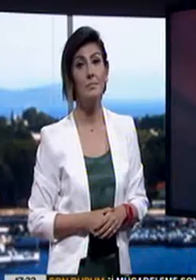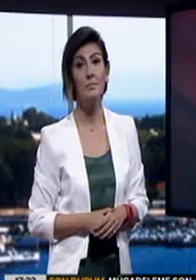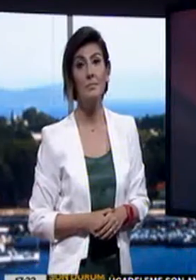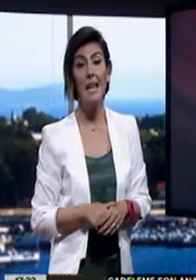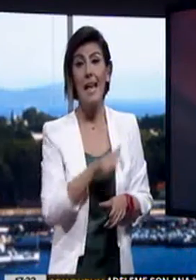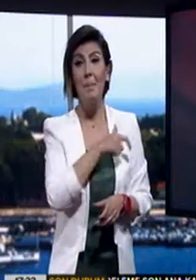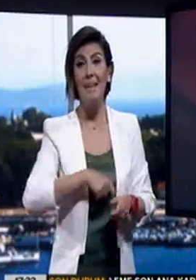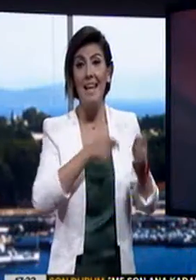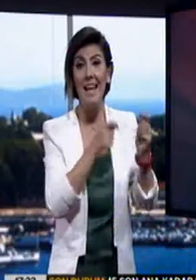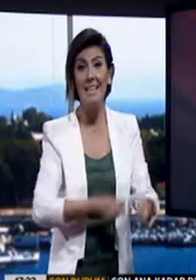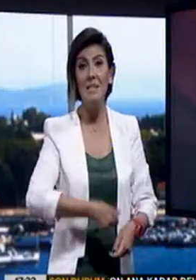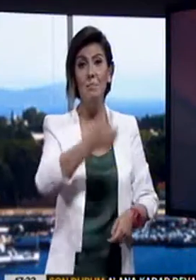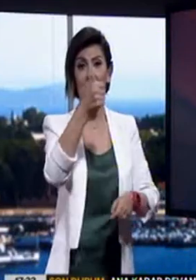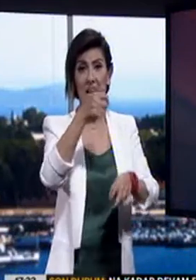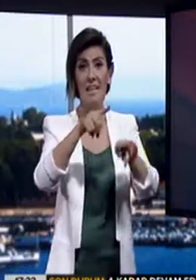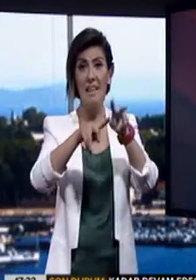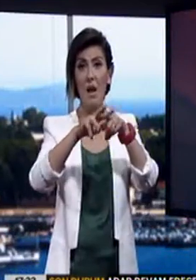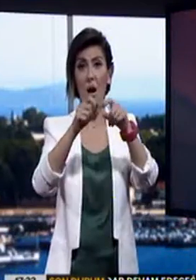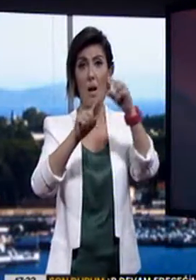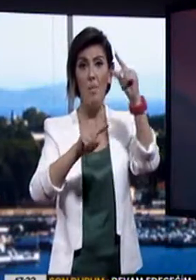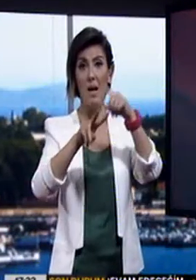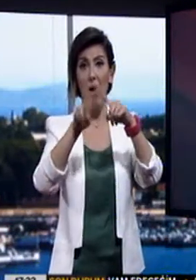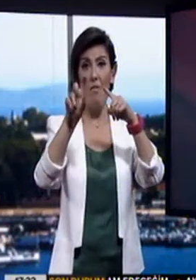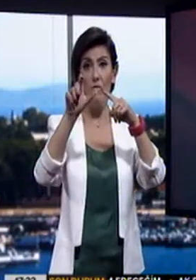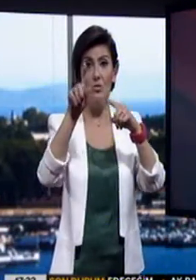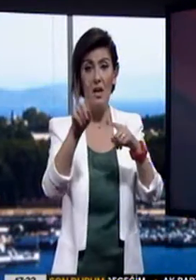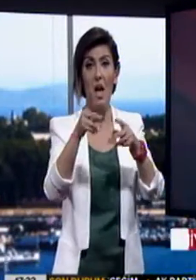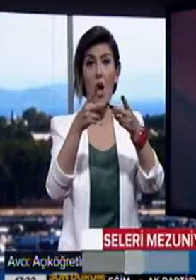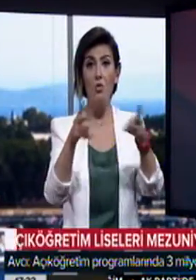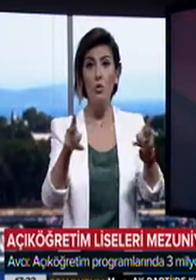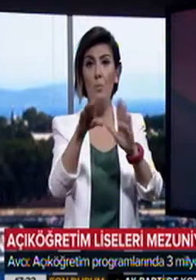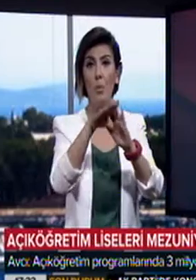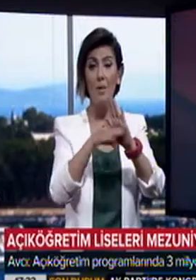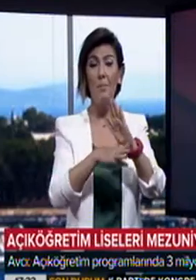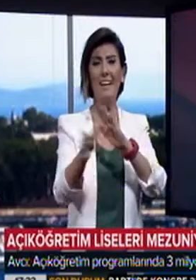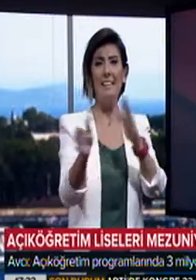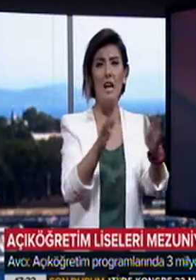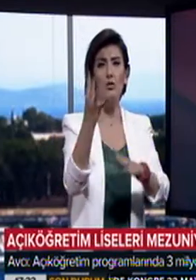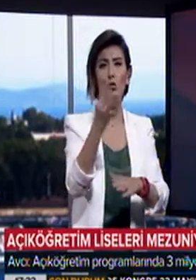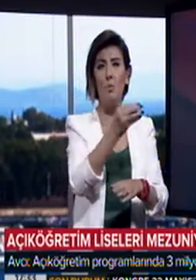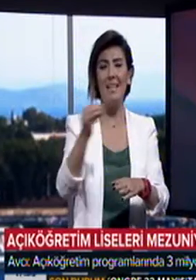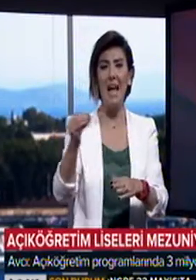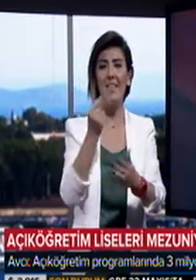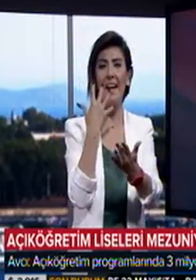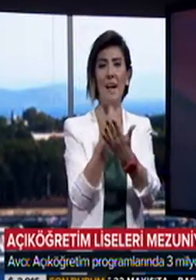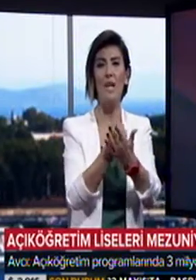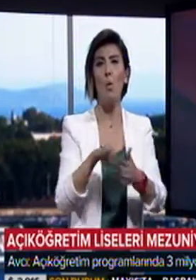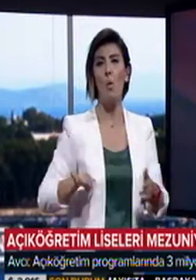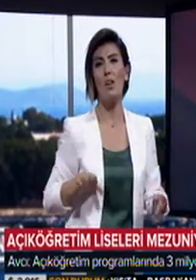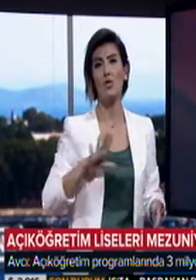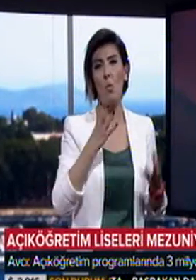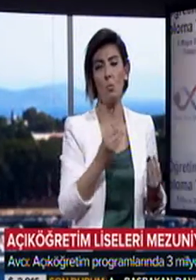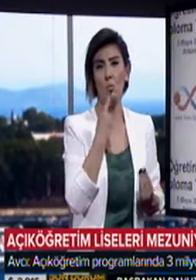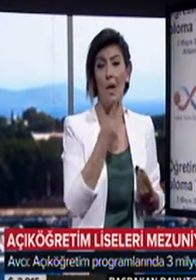Milli Eğitim Bakanı Nabi Avcı, açık öğretim programlarında yaklaşık 4 milyon kayıtlı öğrenci olduğunu